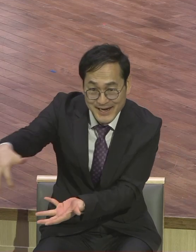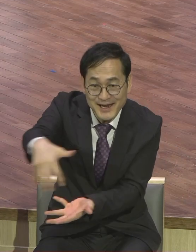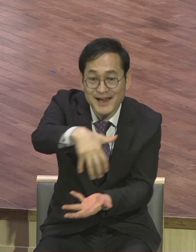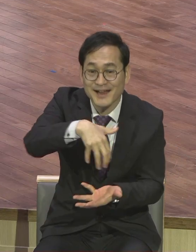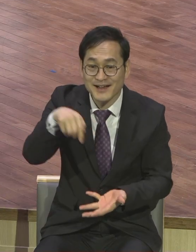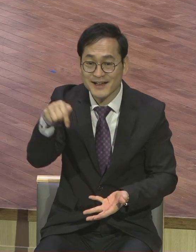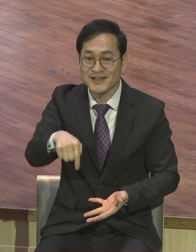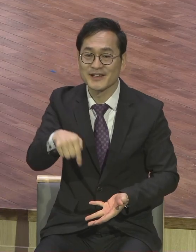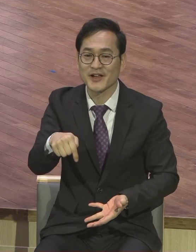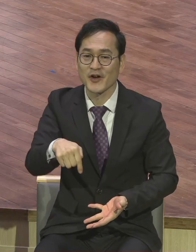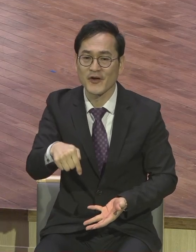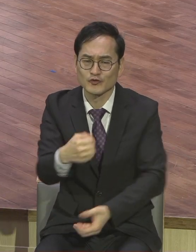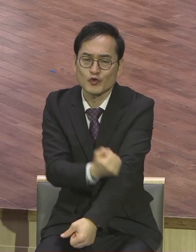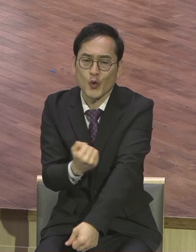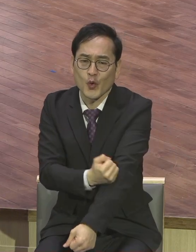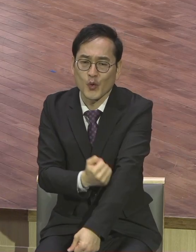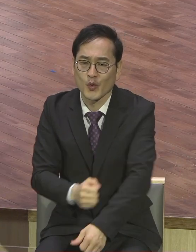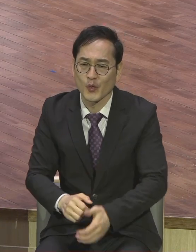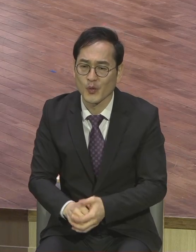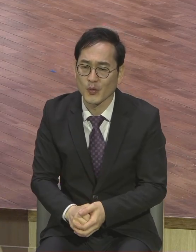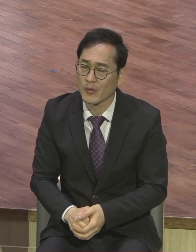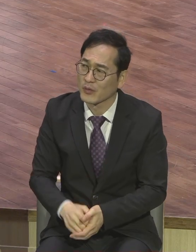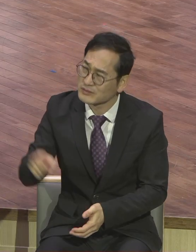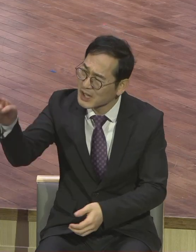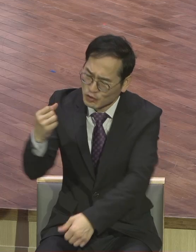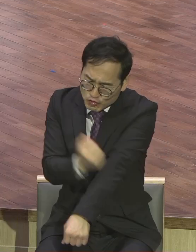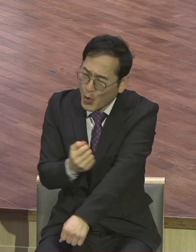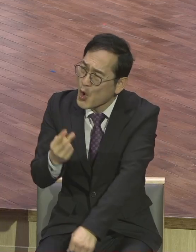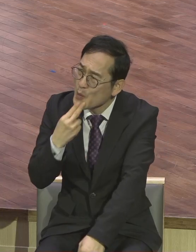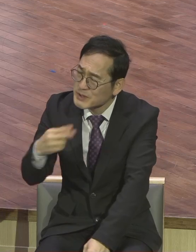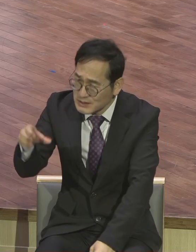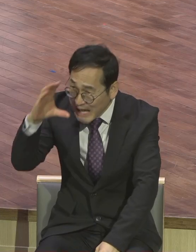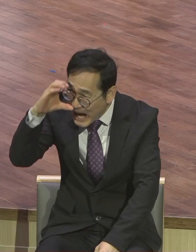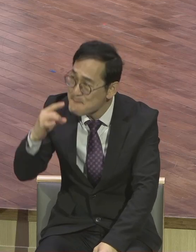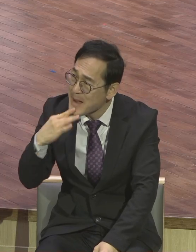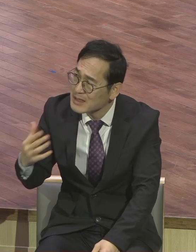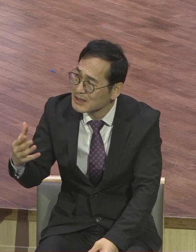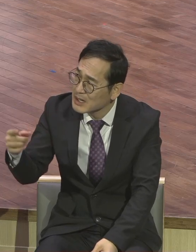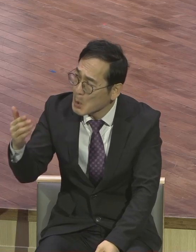알곡만 모으려고 하는 불로 소득자라고 지금 비론하고 있어요.